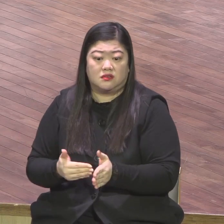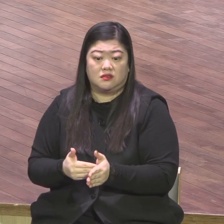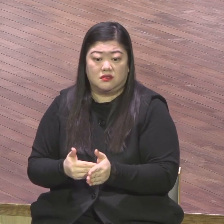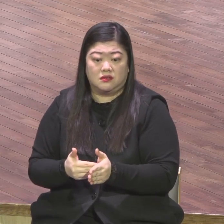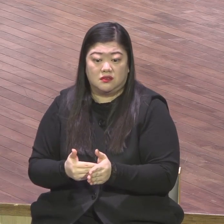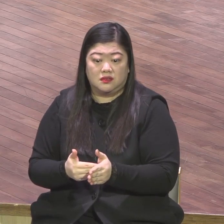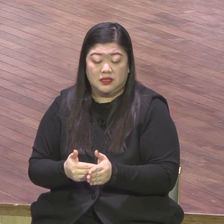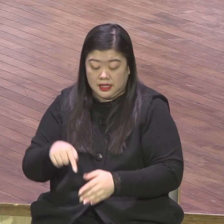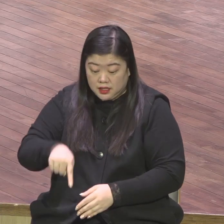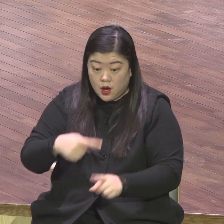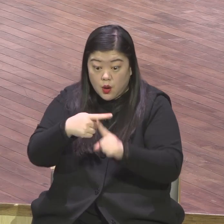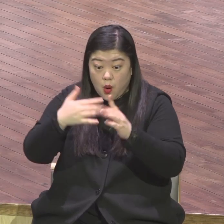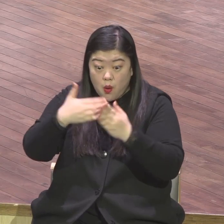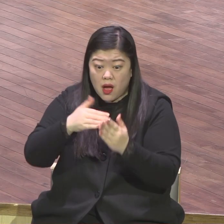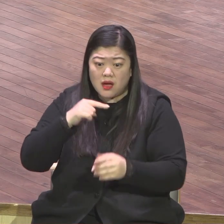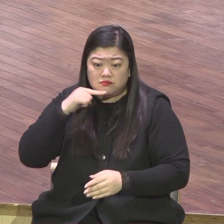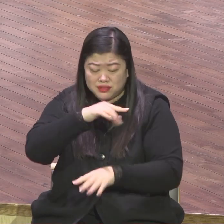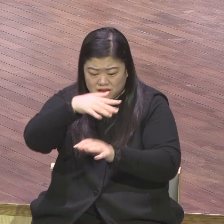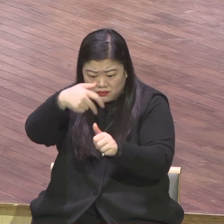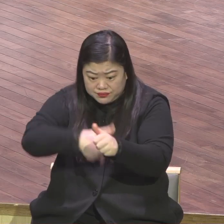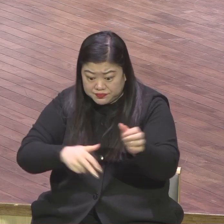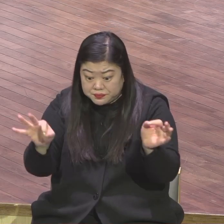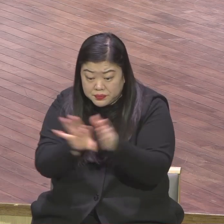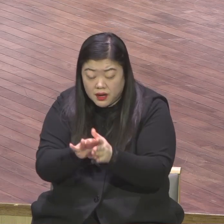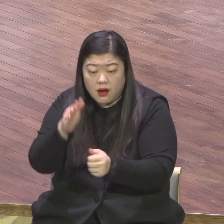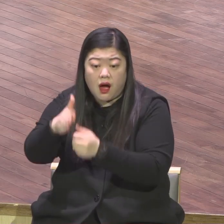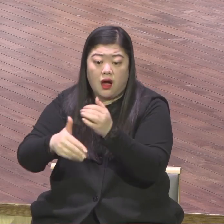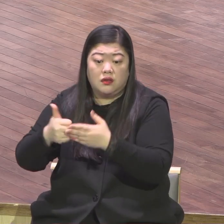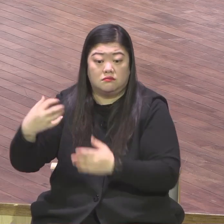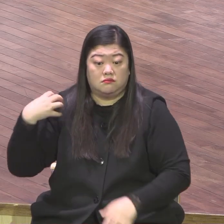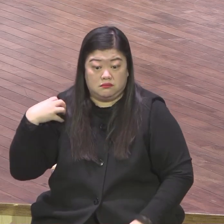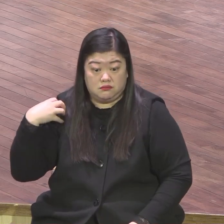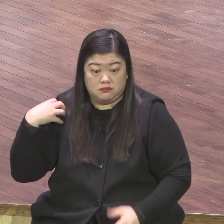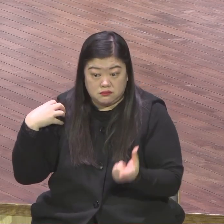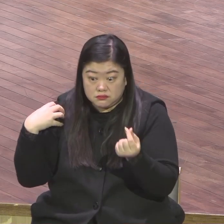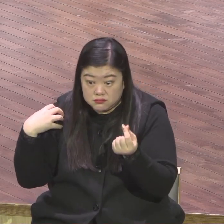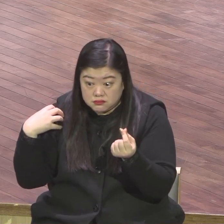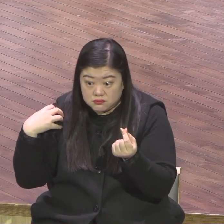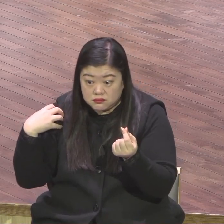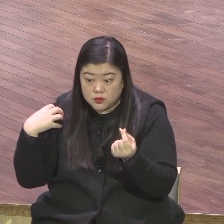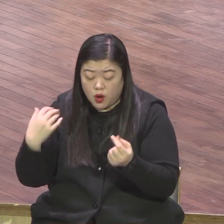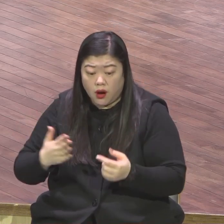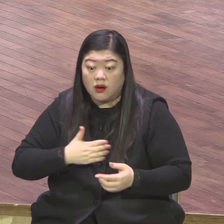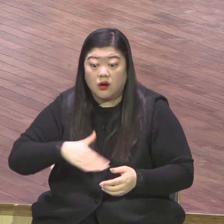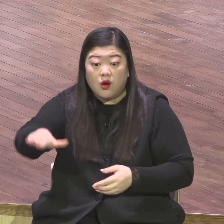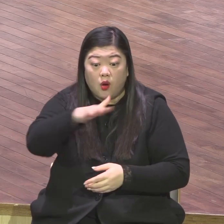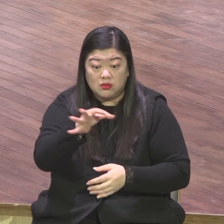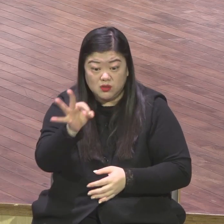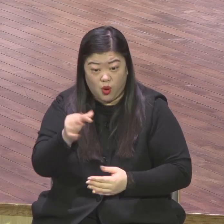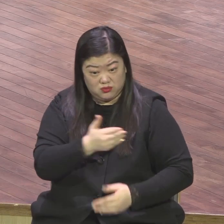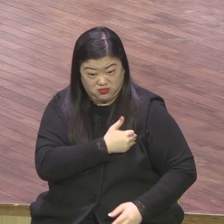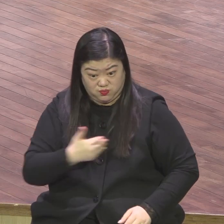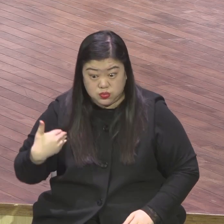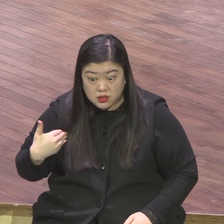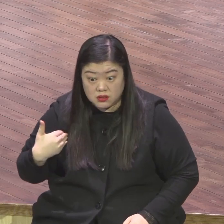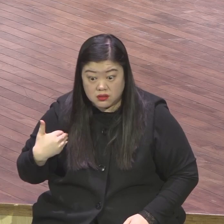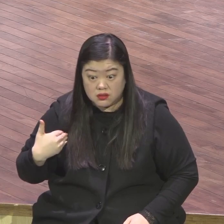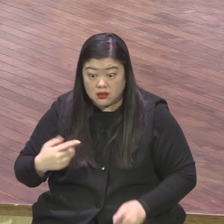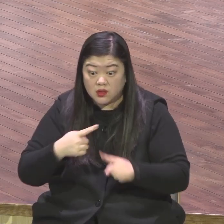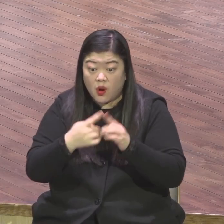237 나라 오천주도 복음화도 하나님께서 인도하실 것이다 본부 허름도 제1,2,3